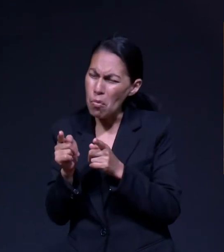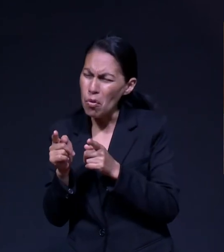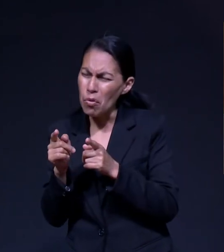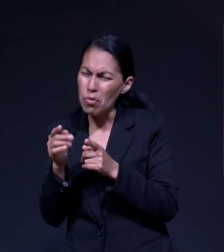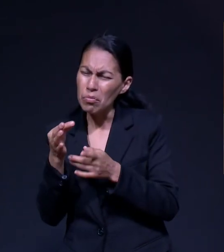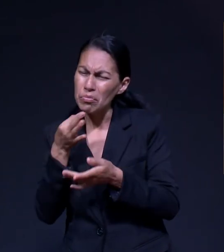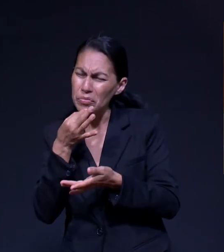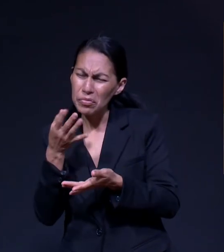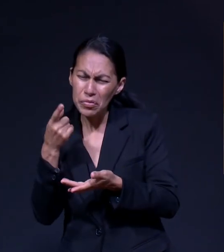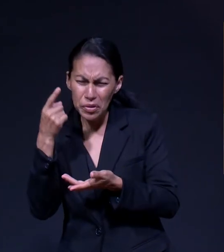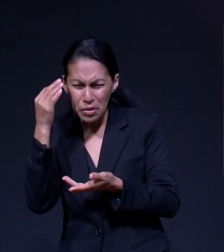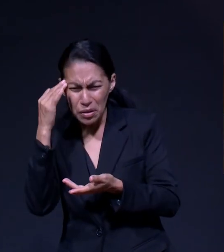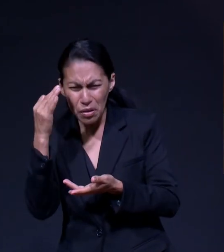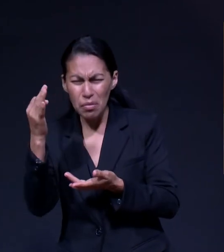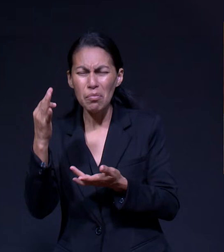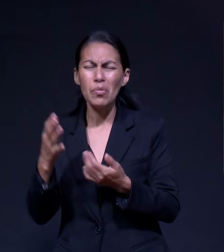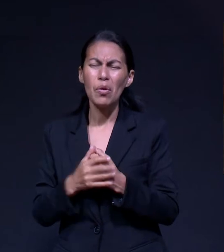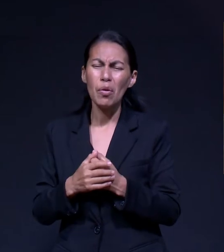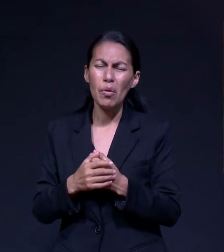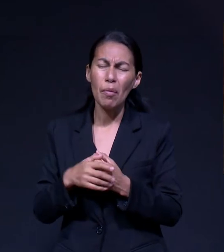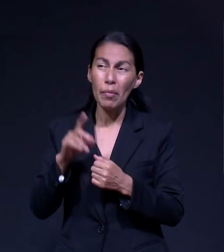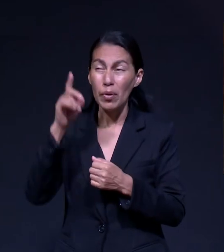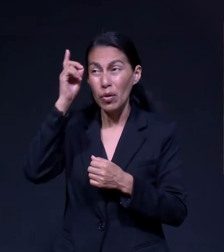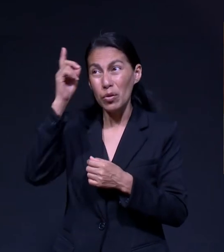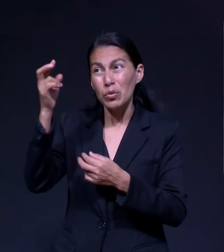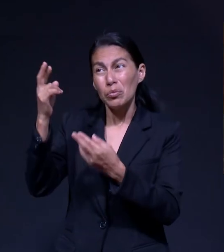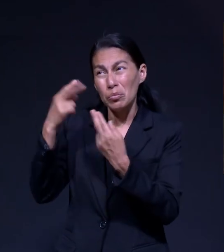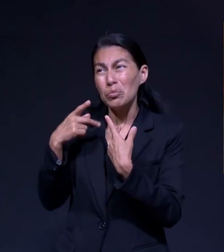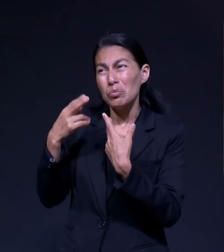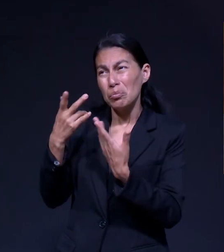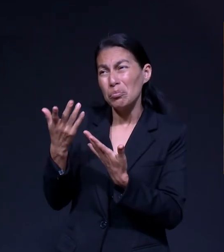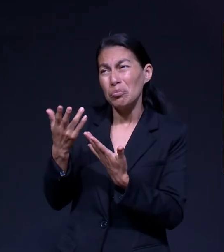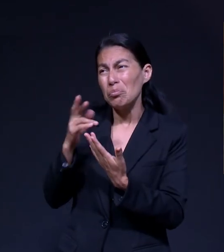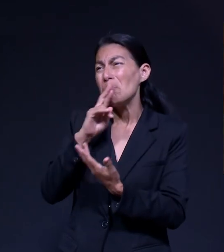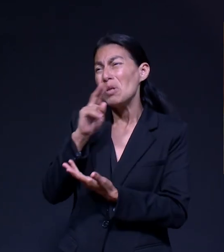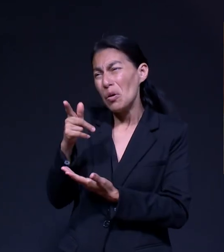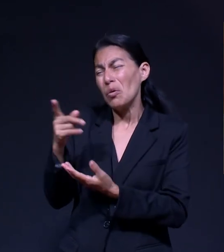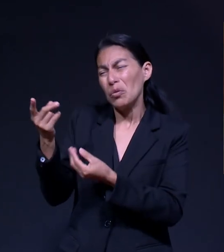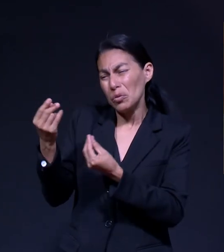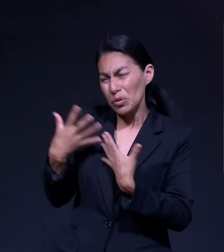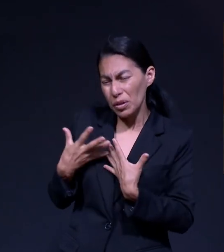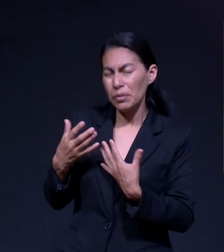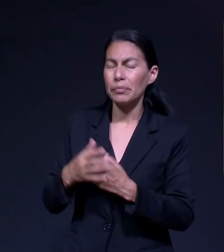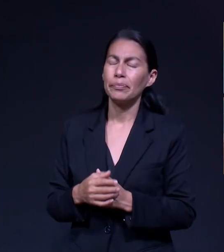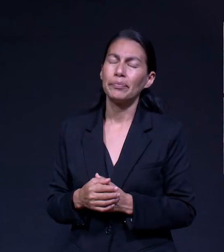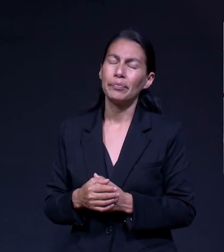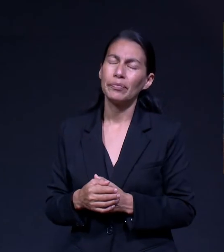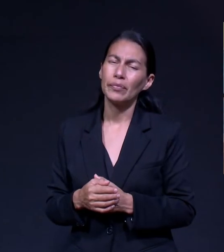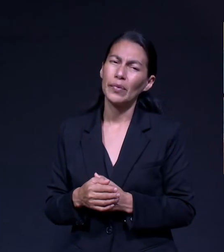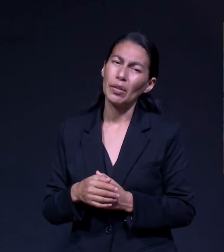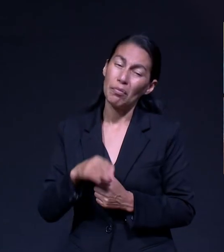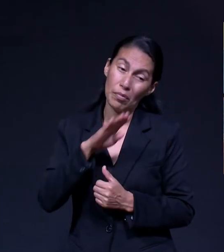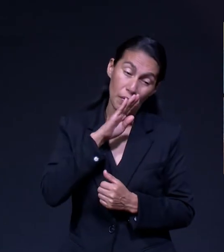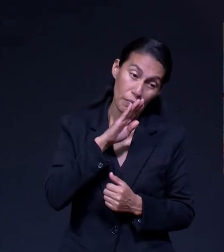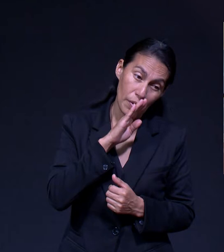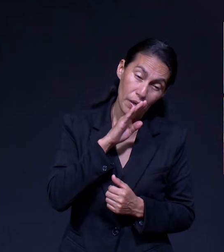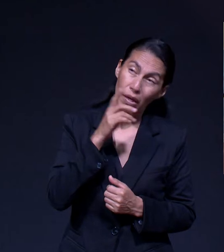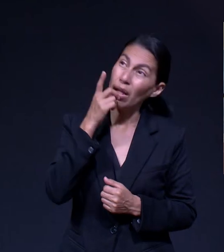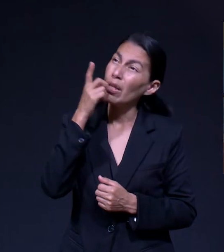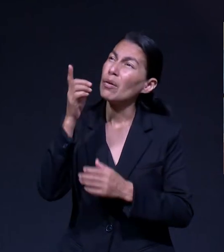mejor De acuerdo a sus posibilidades Al contexto Entonces le había dicho a Dios Dios, sería ideal que viviéramos en